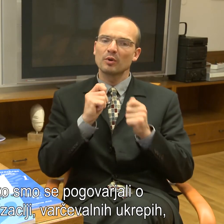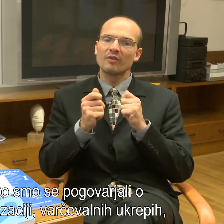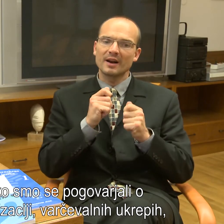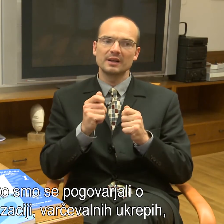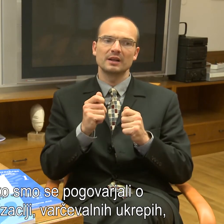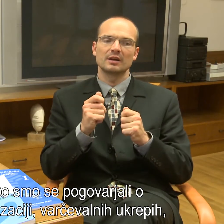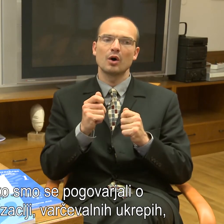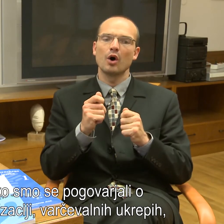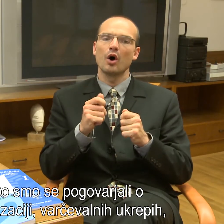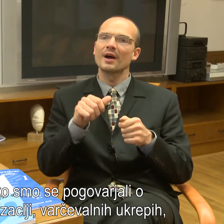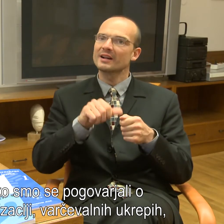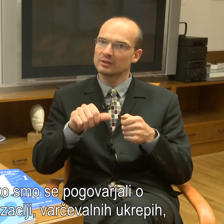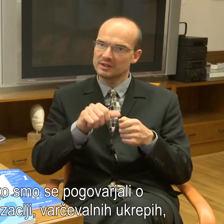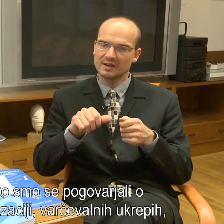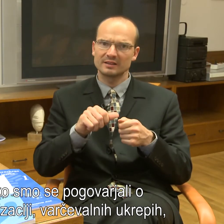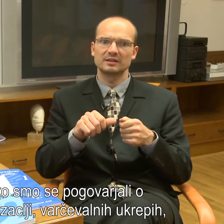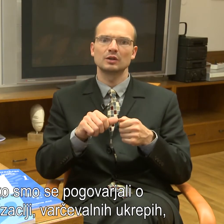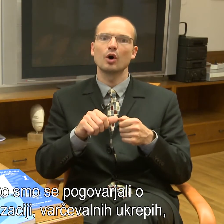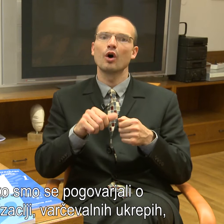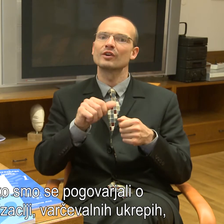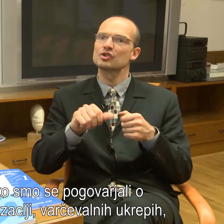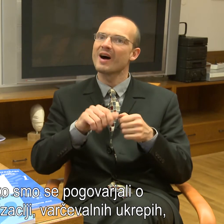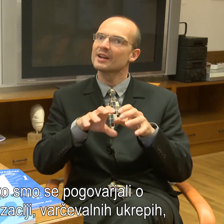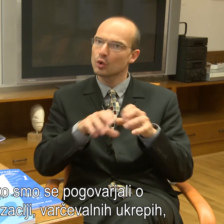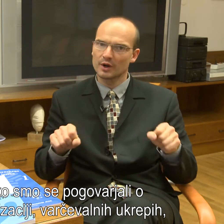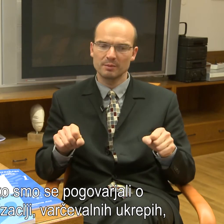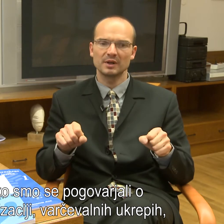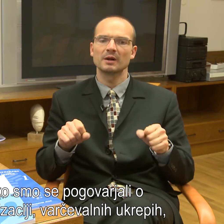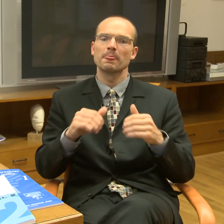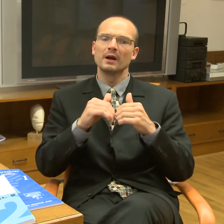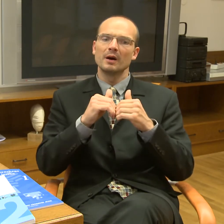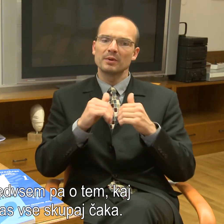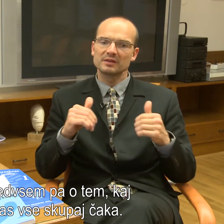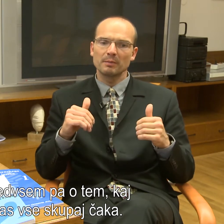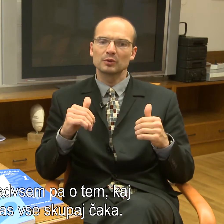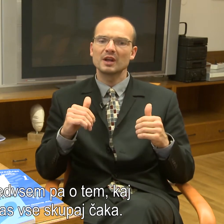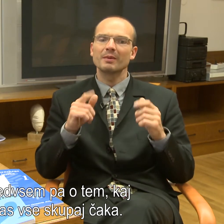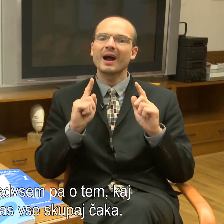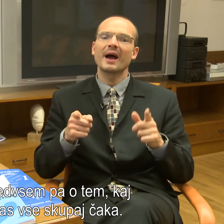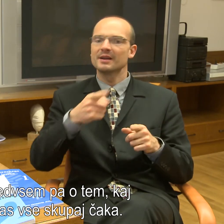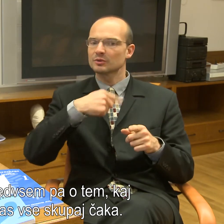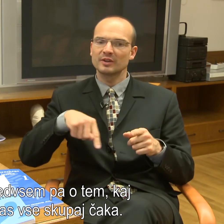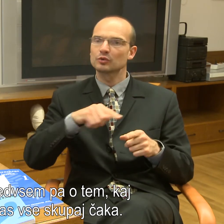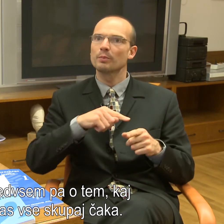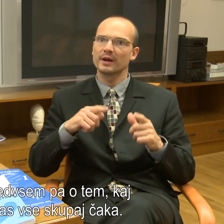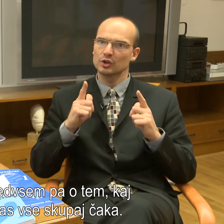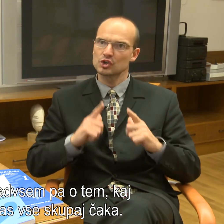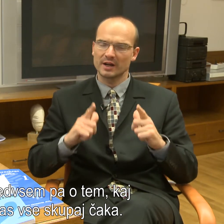pogovarjali o racionalizaciji, o vrčevalnih ukrepih, predvsem pa v tem, kaj nas vse skupaj čaka.